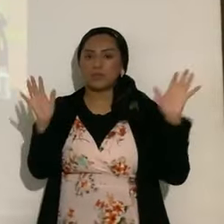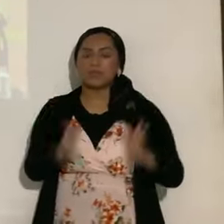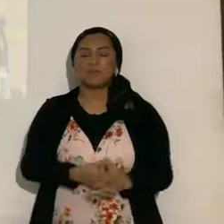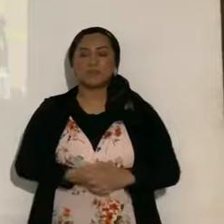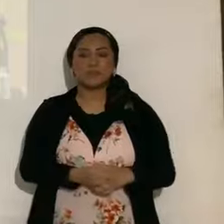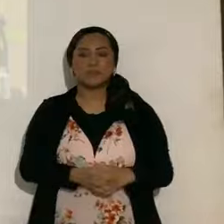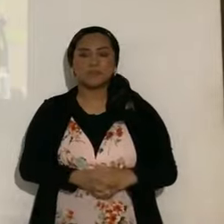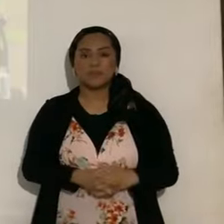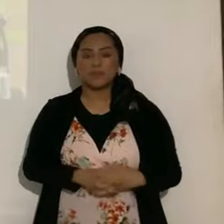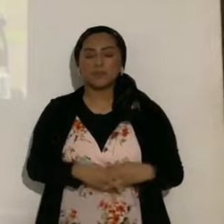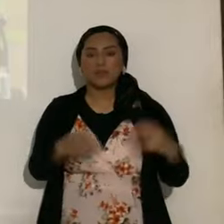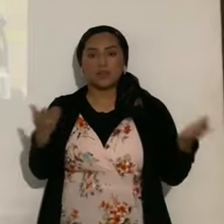en este 2023,